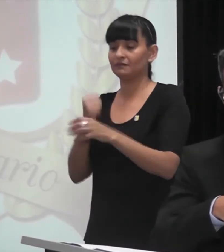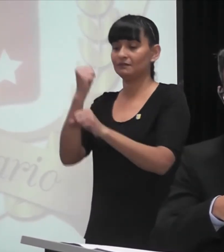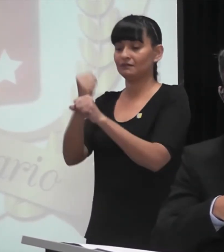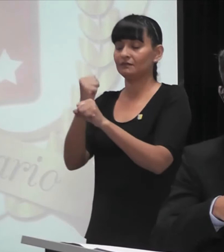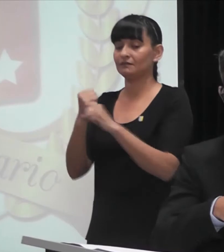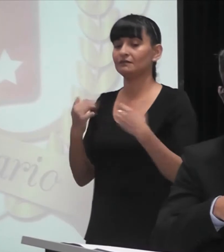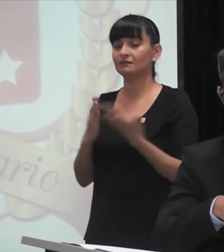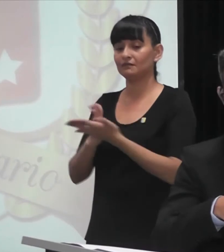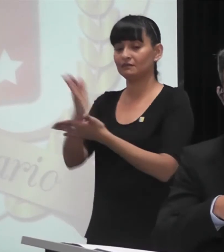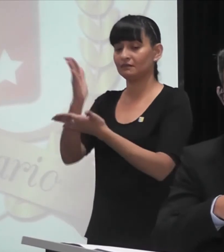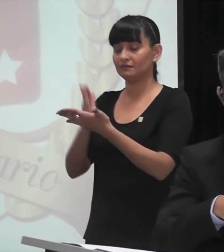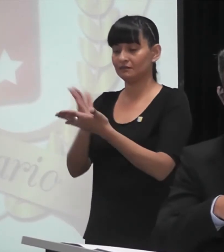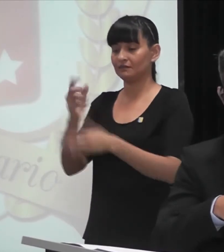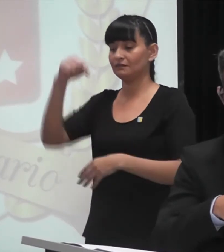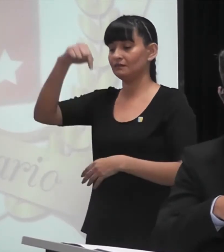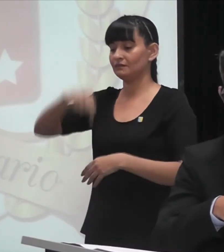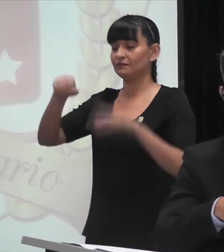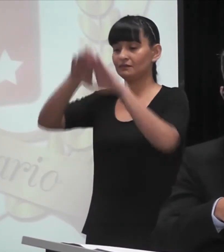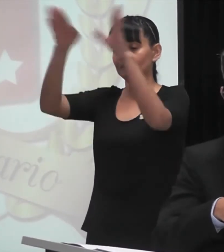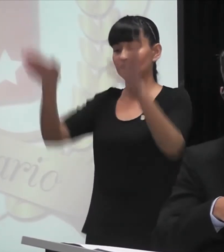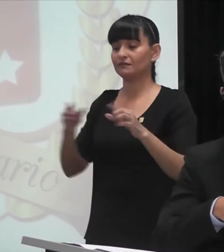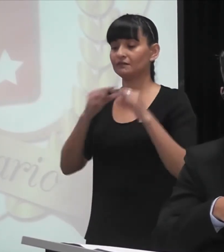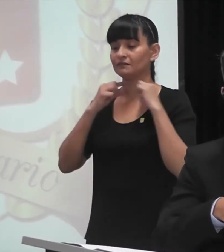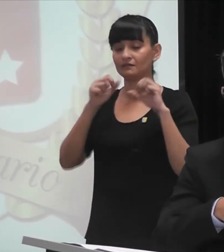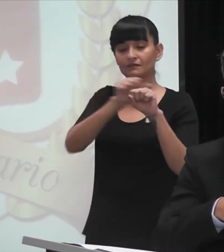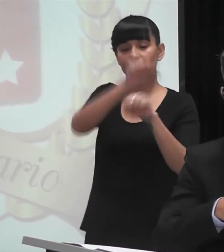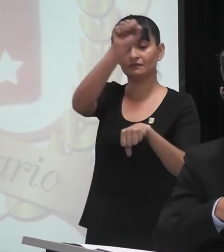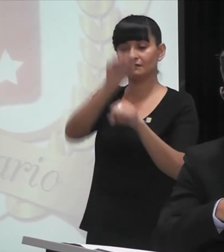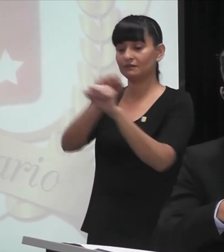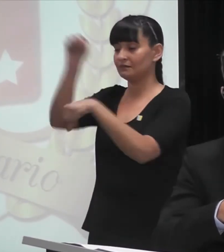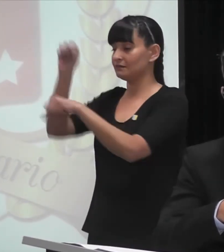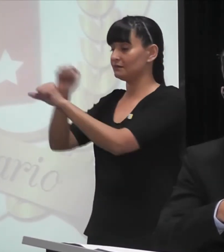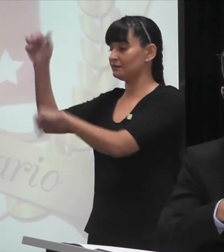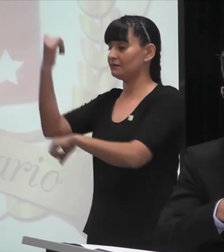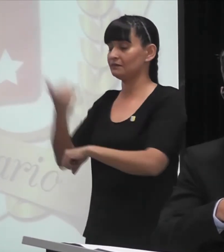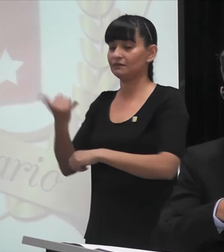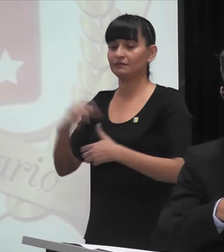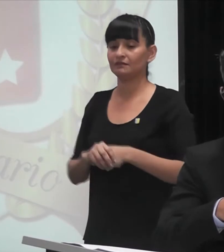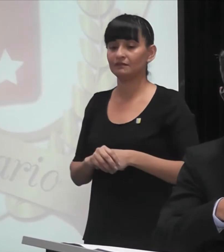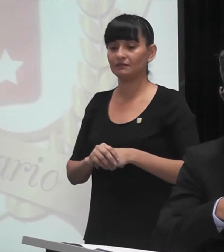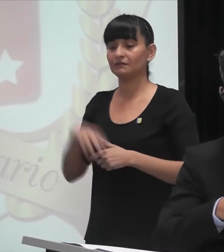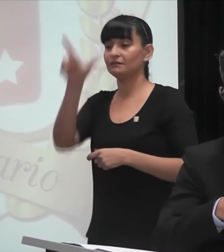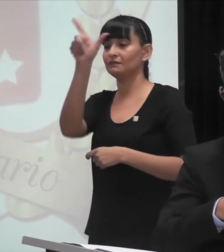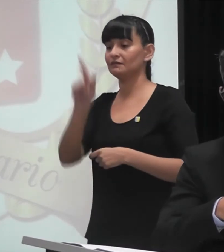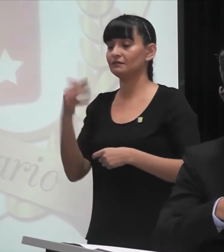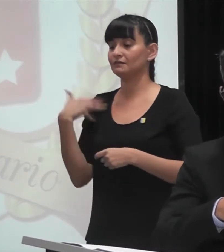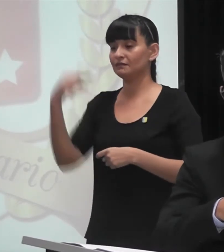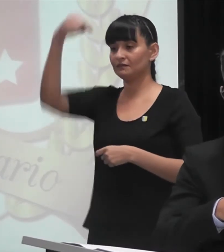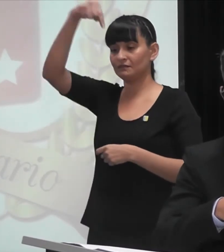hoy hay profesores egresados de Don Orione por todos lados, aún en el sur del país.